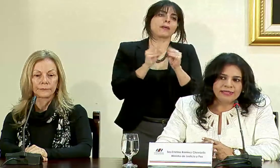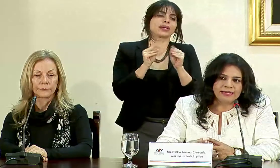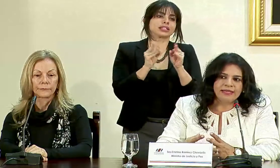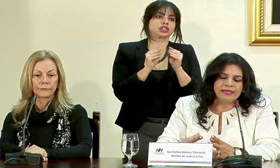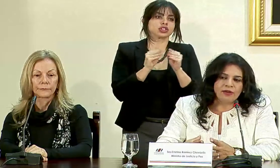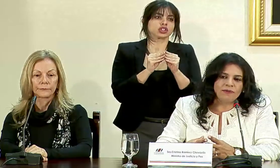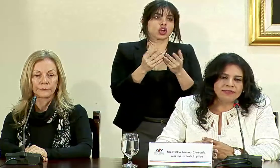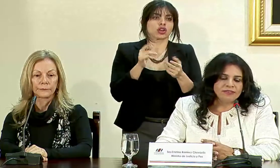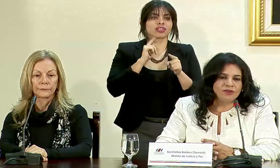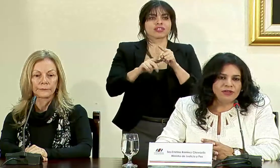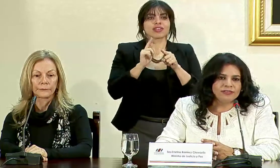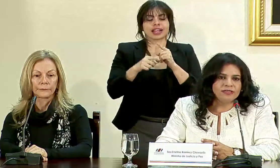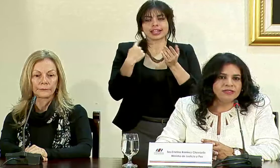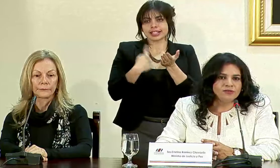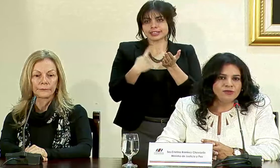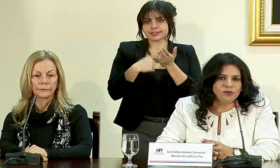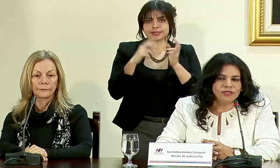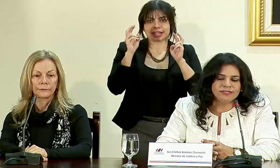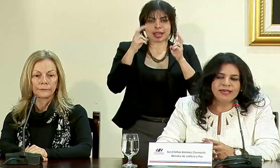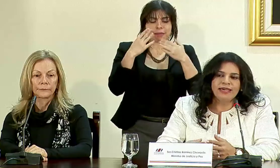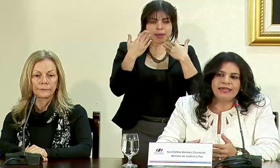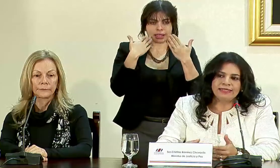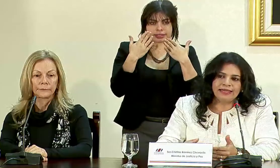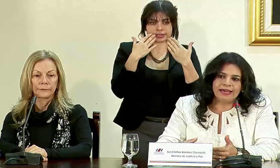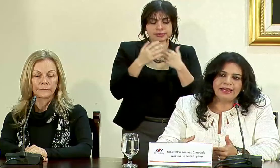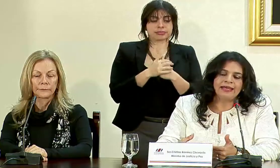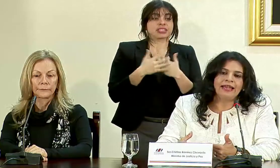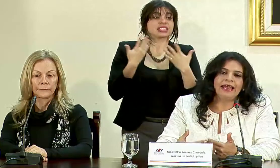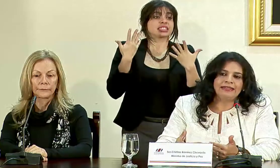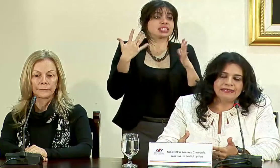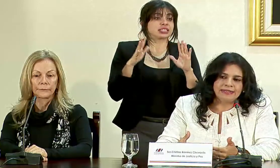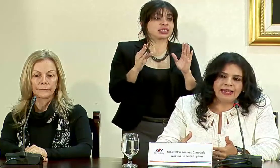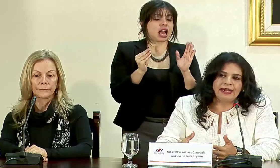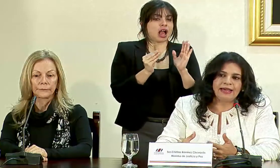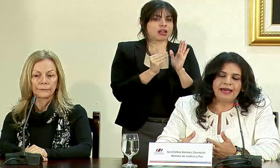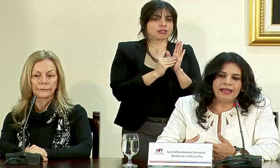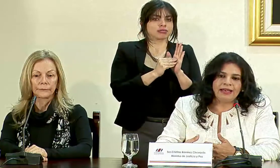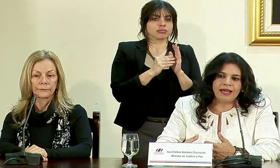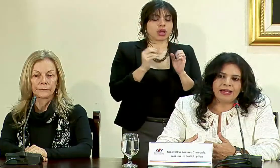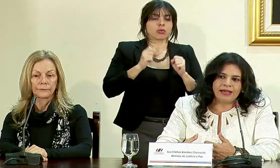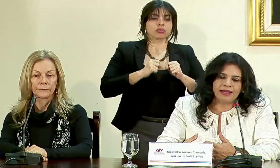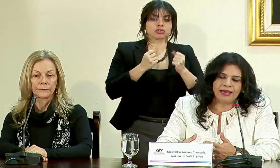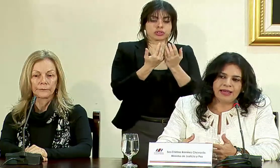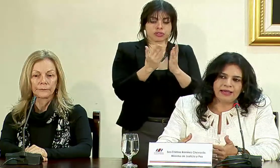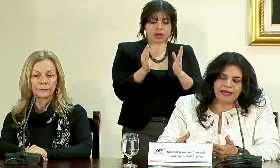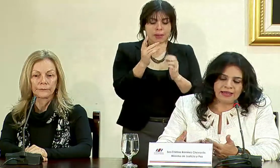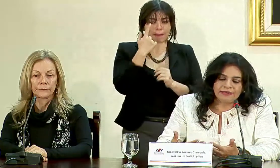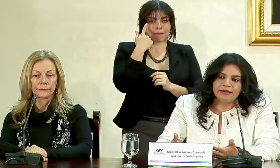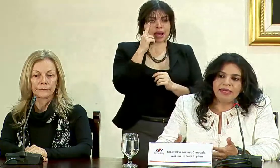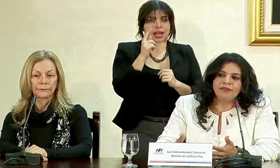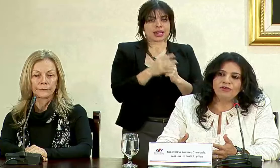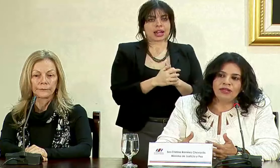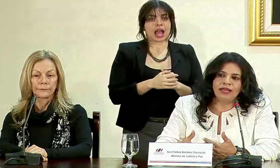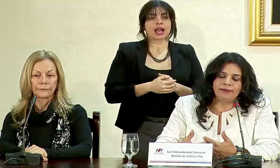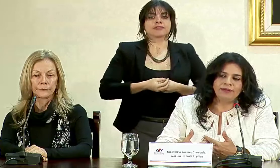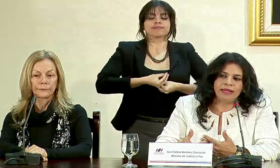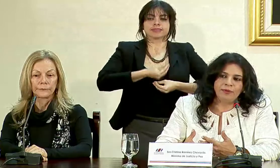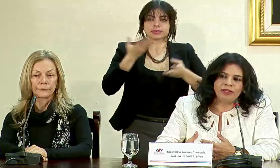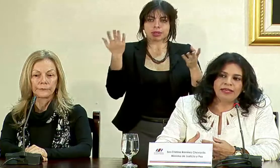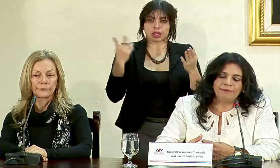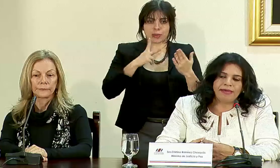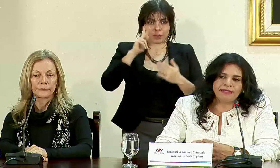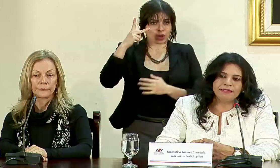esa serie de conversaciones y de discusiones que ya dejan la antesala al lanzamiento de